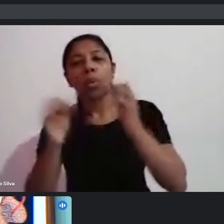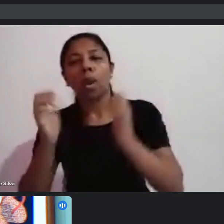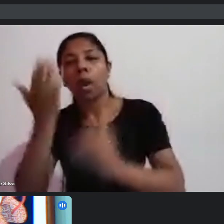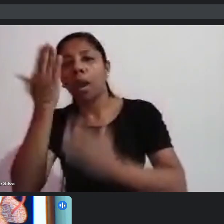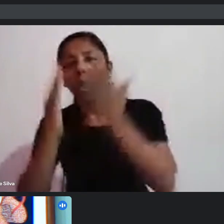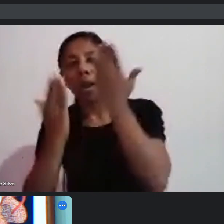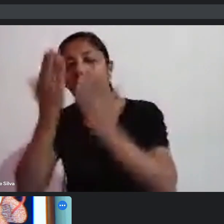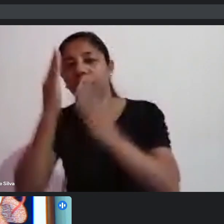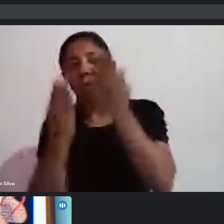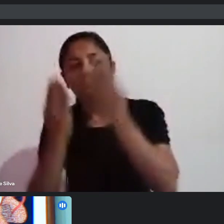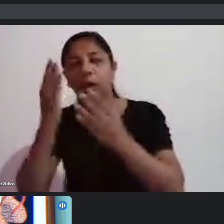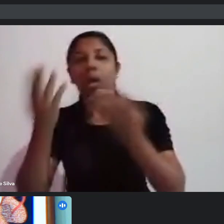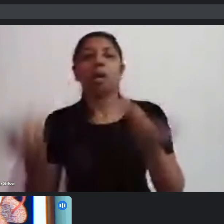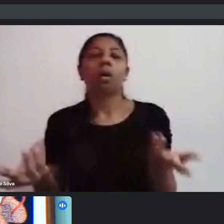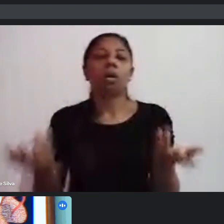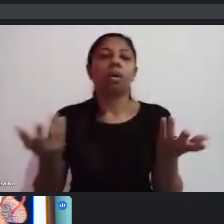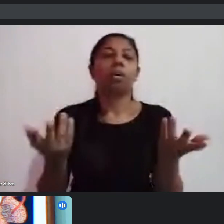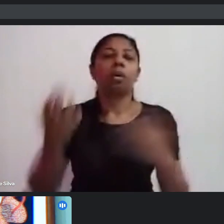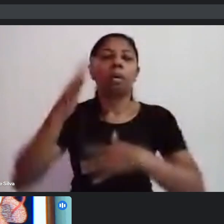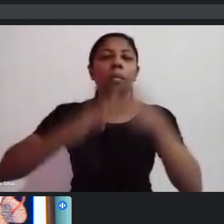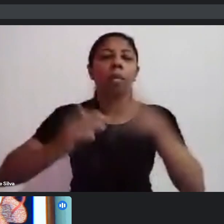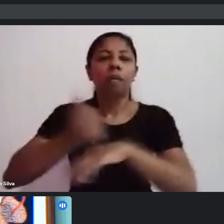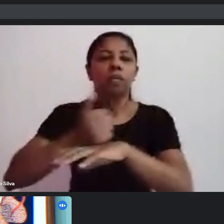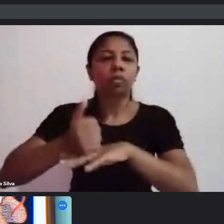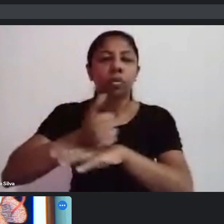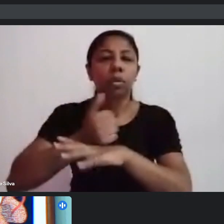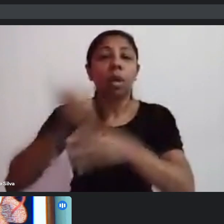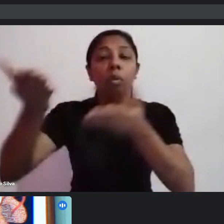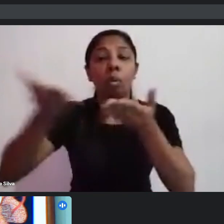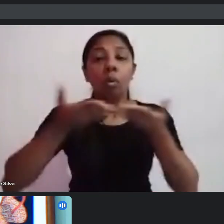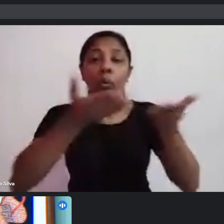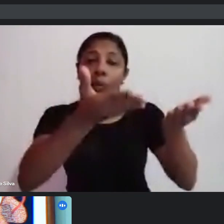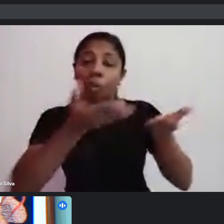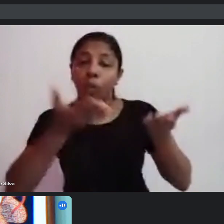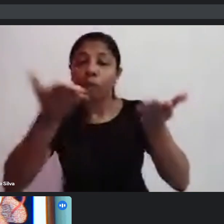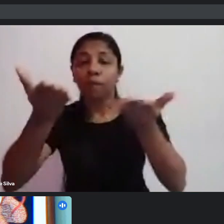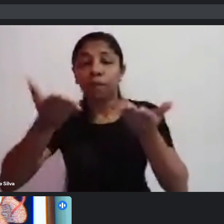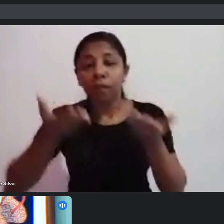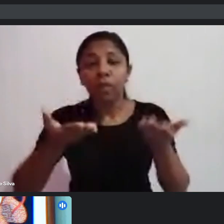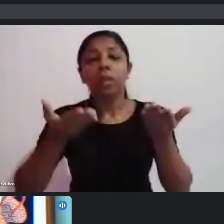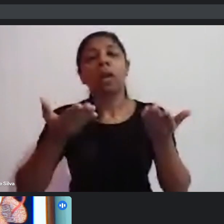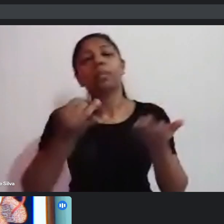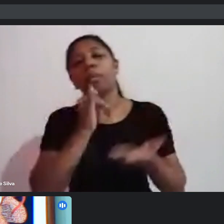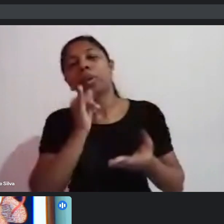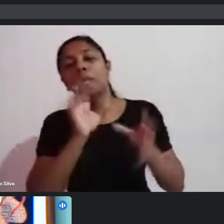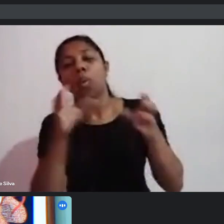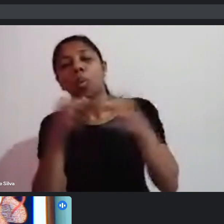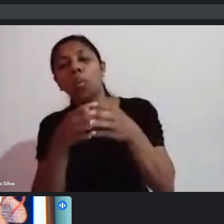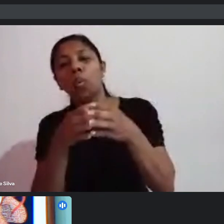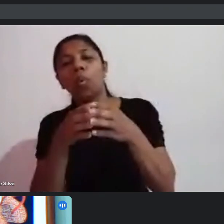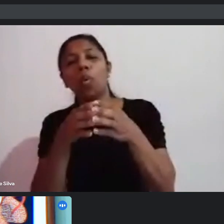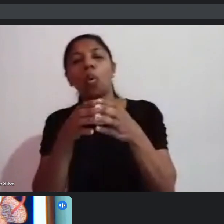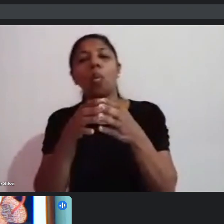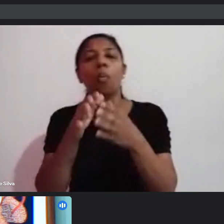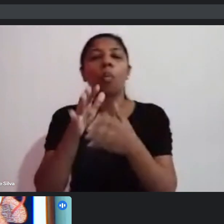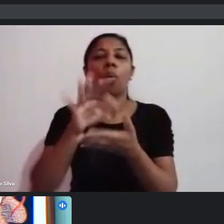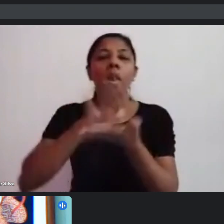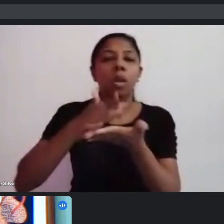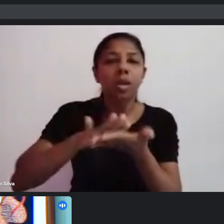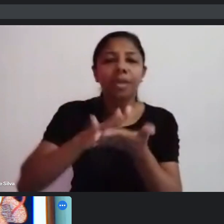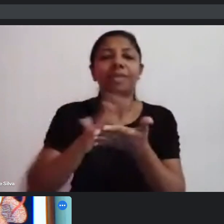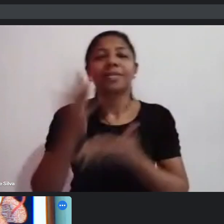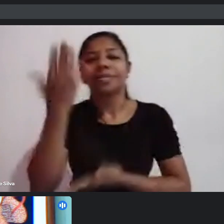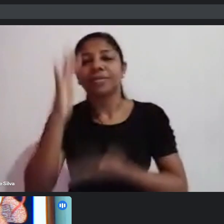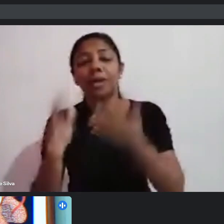com profissionais que vão ser convidados a uma escola de samba por exemplo levar alunos também de uma escola para